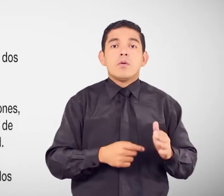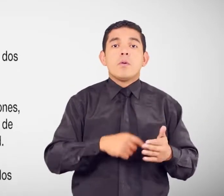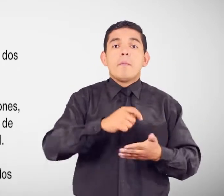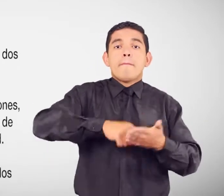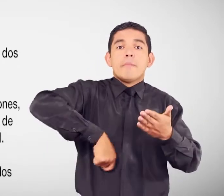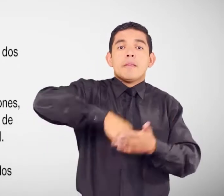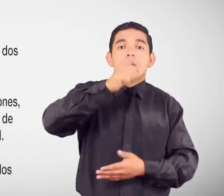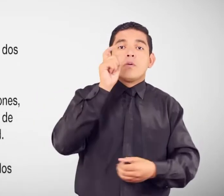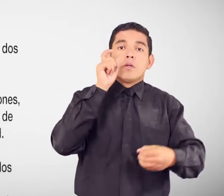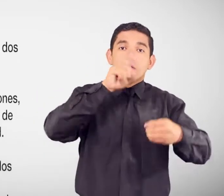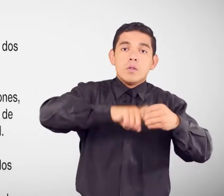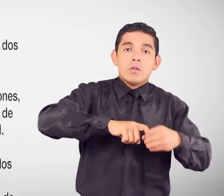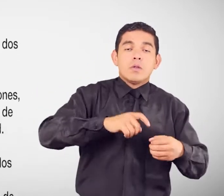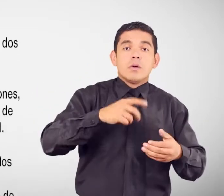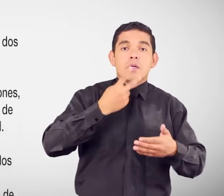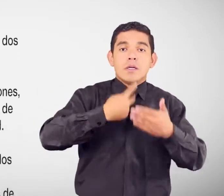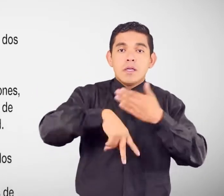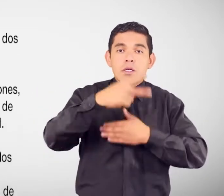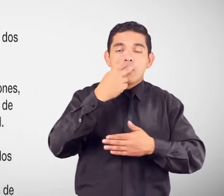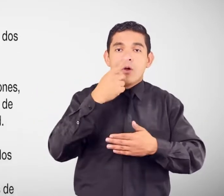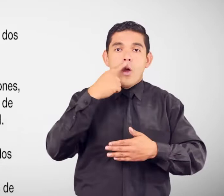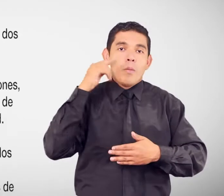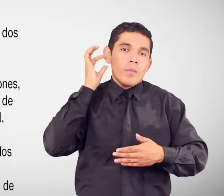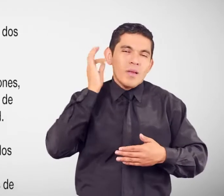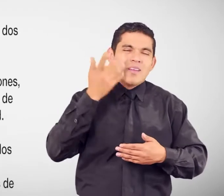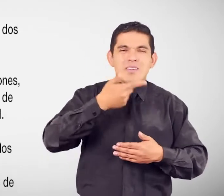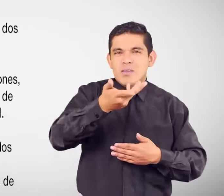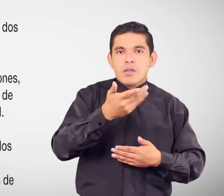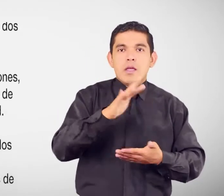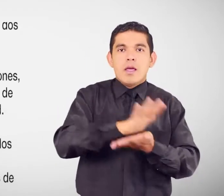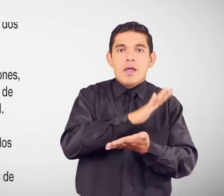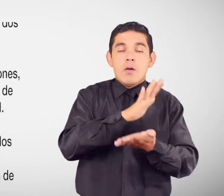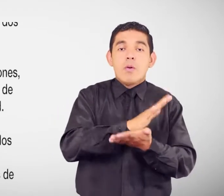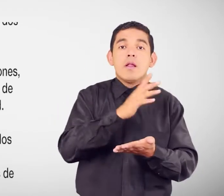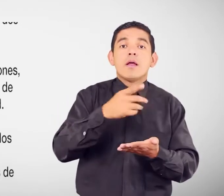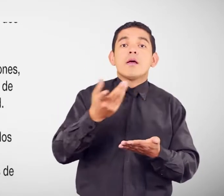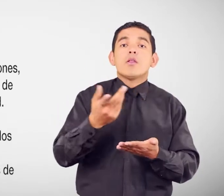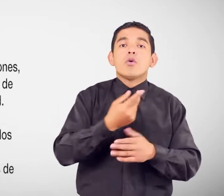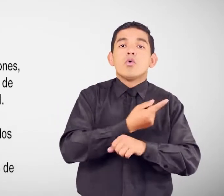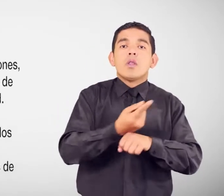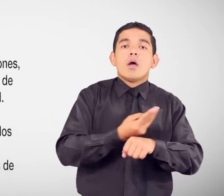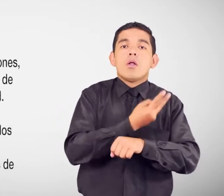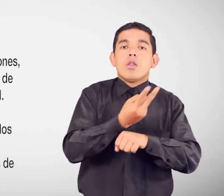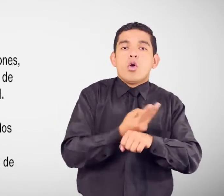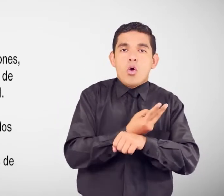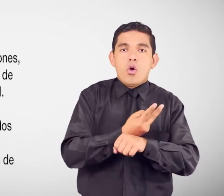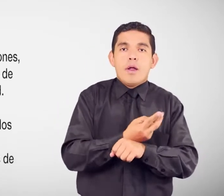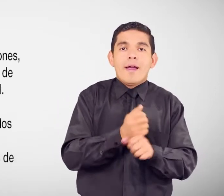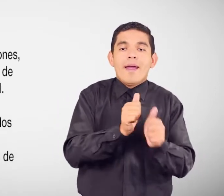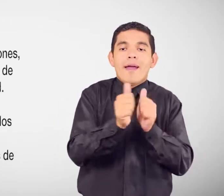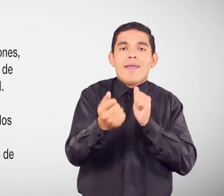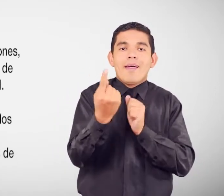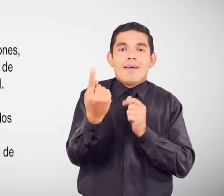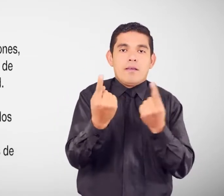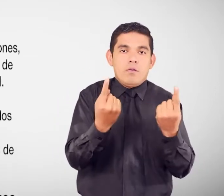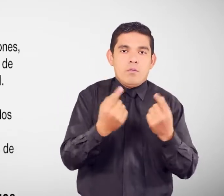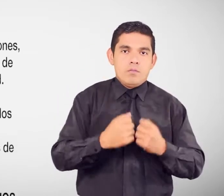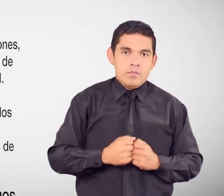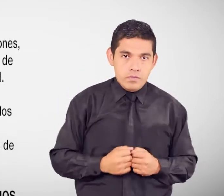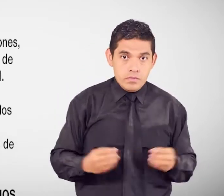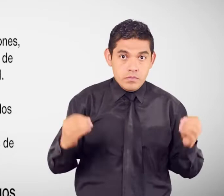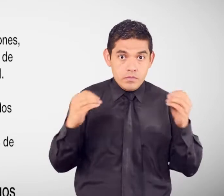e hijas En establecimientos educativos De hasta dos horas en un día Por cada hija o hijo Permisos